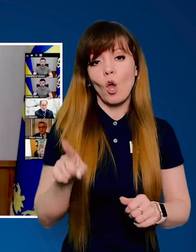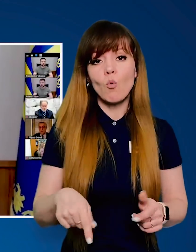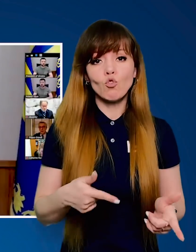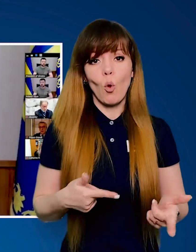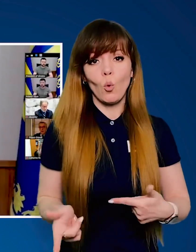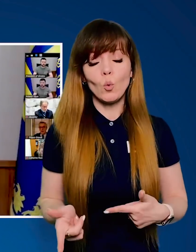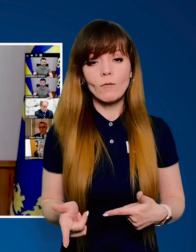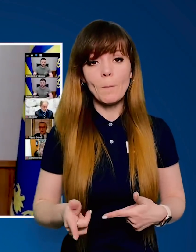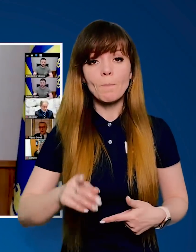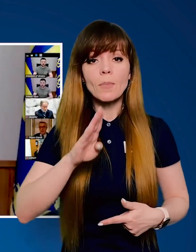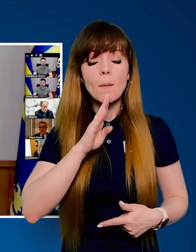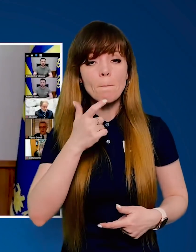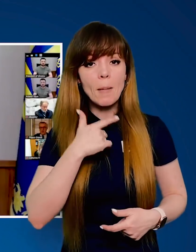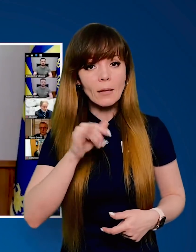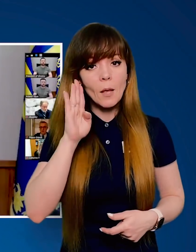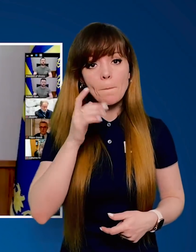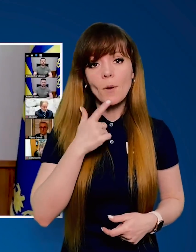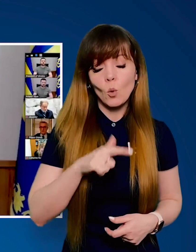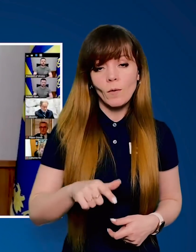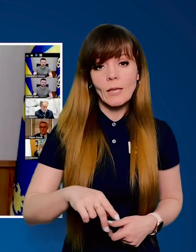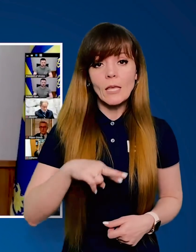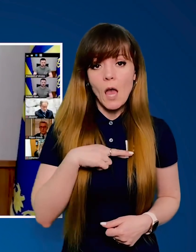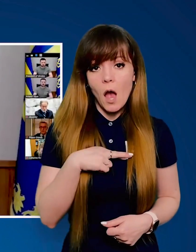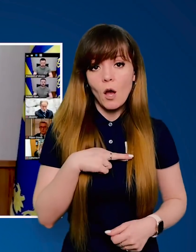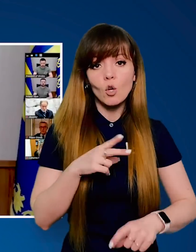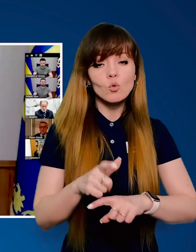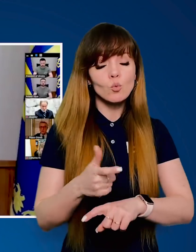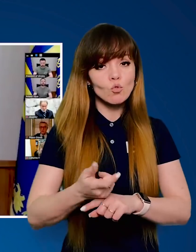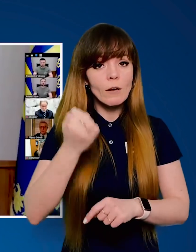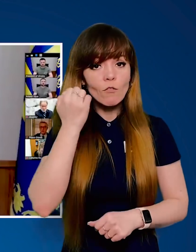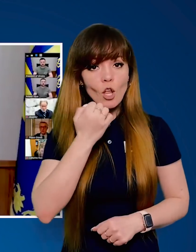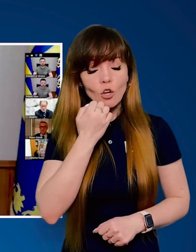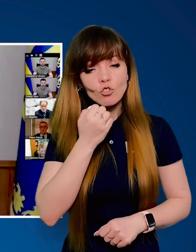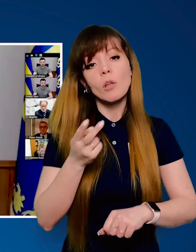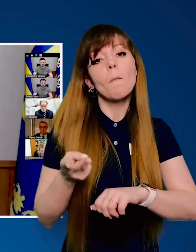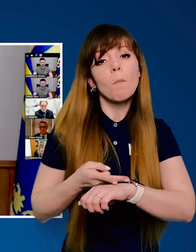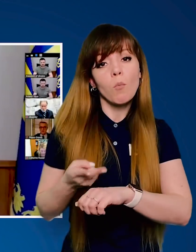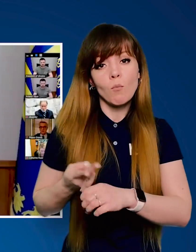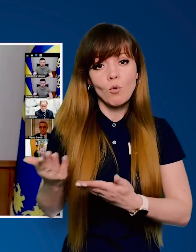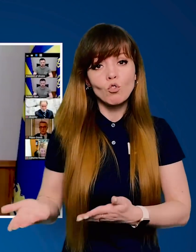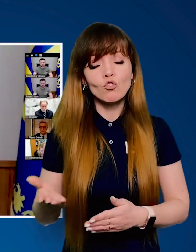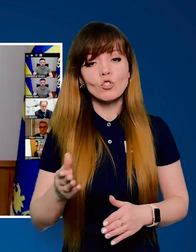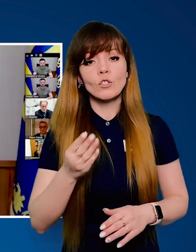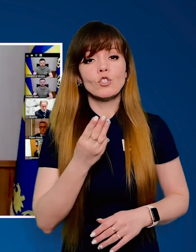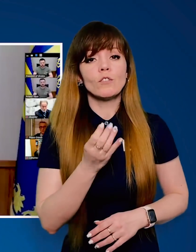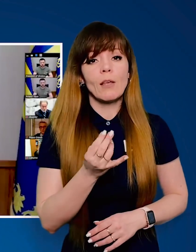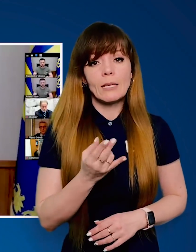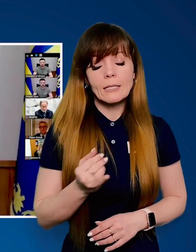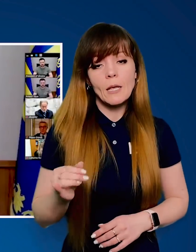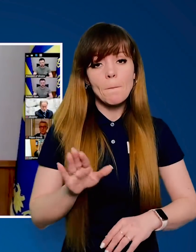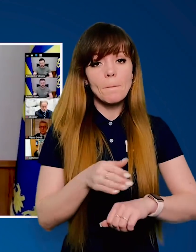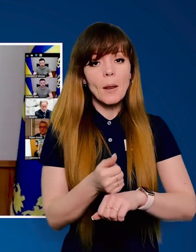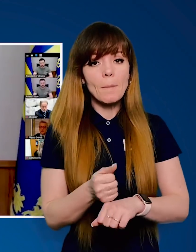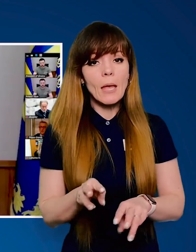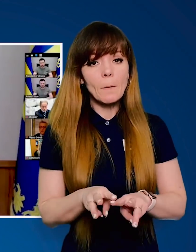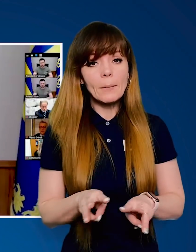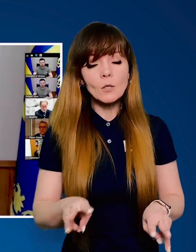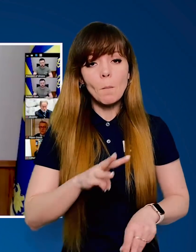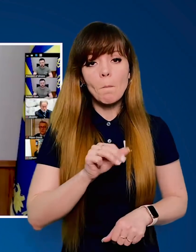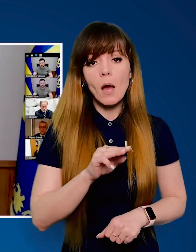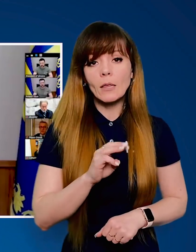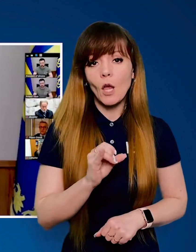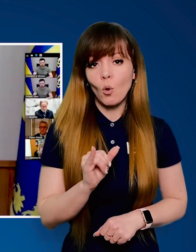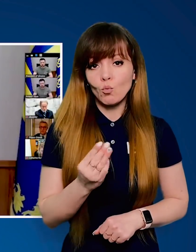також до цього готові. Пані та панове, я дуже вдячний Польщі та Швеції, прем'єр